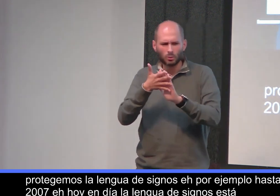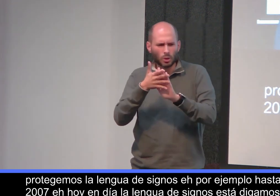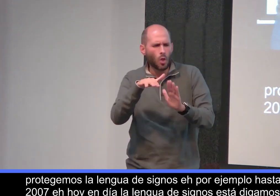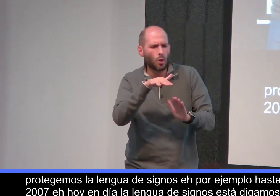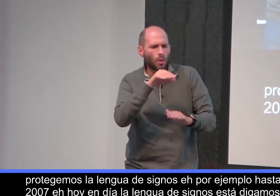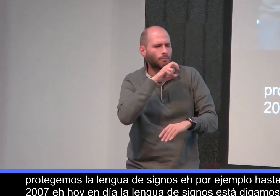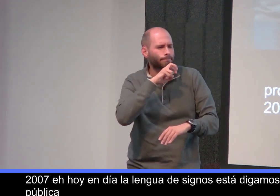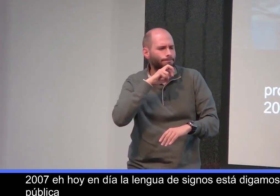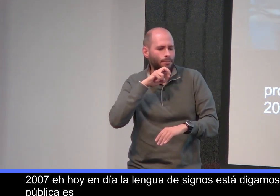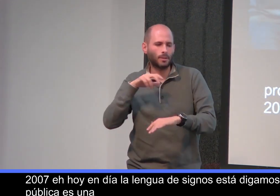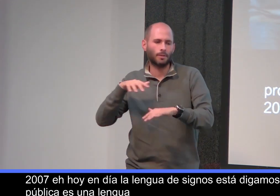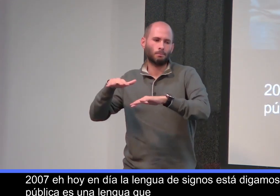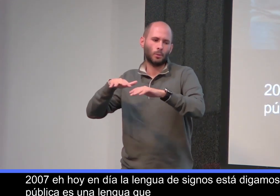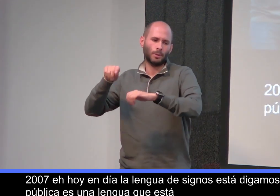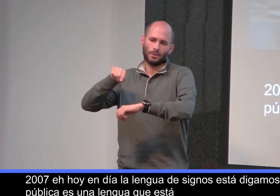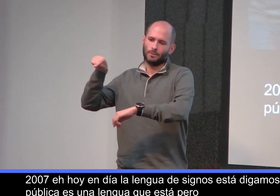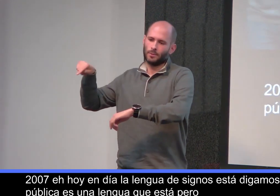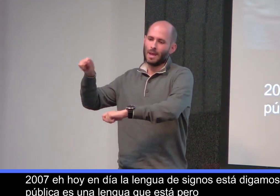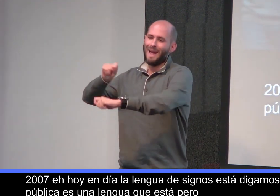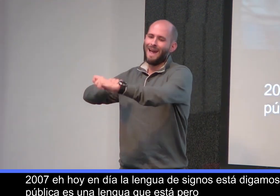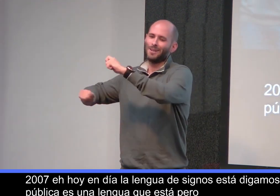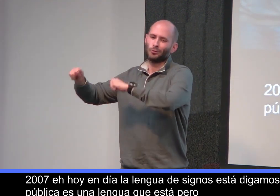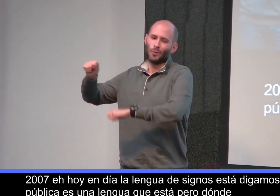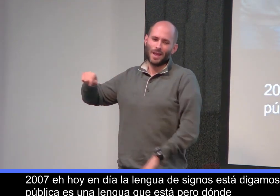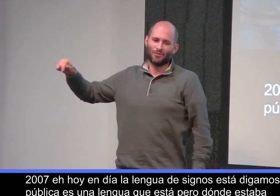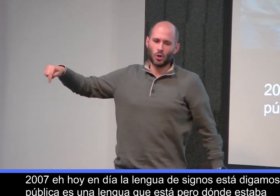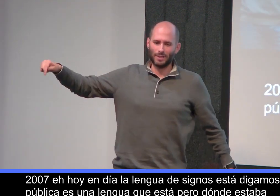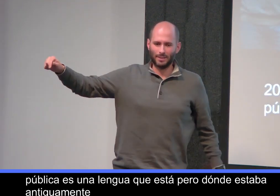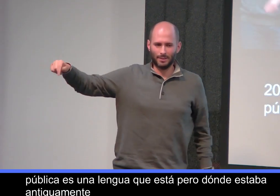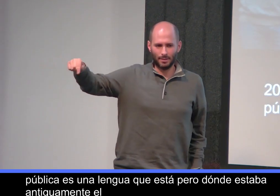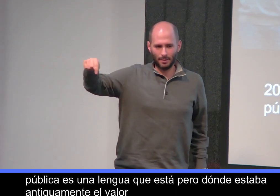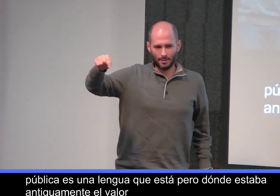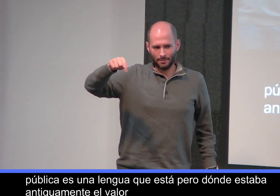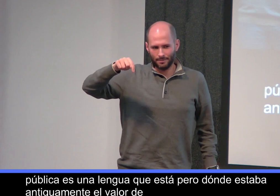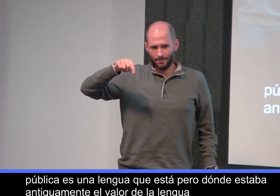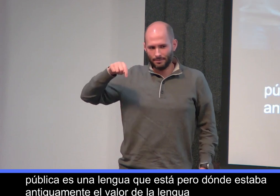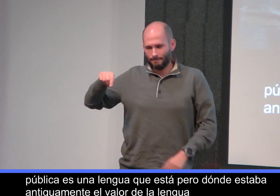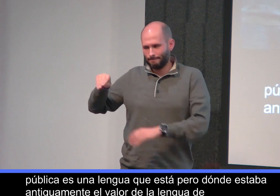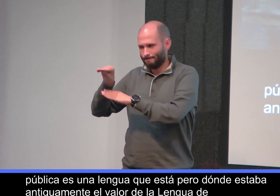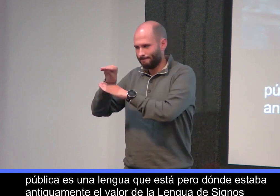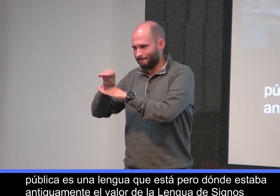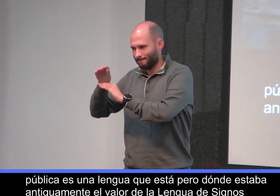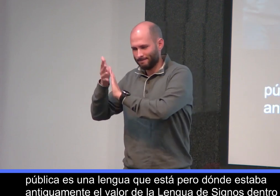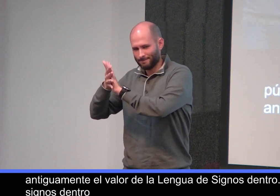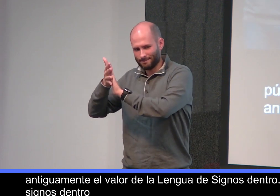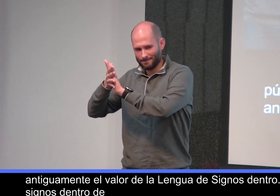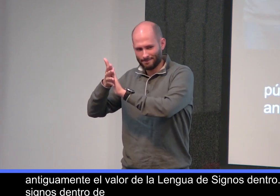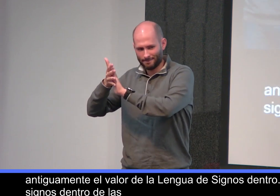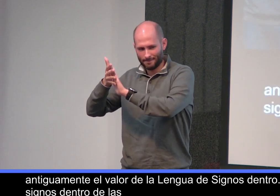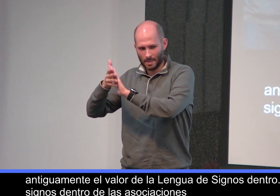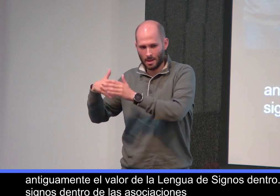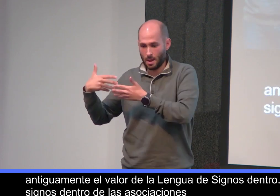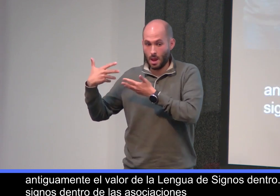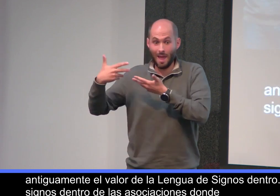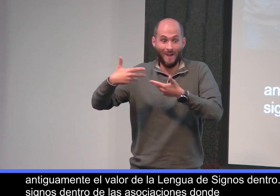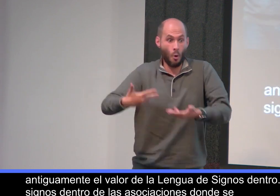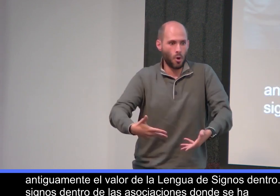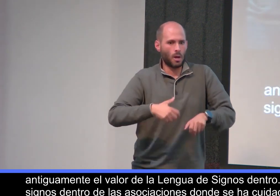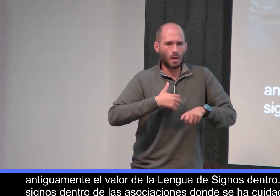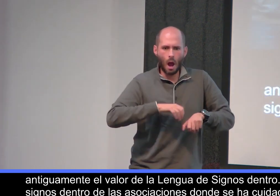es una lengua que está, pero ¿dónde estaba antiguamente el valor de la lengua de signos? Dentro de las asociaciones, donde se ha cuidado, donde se ha